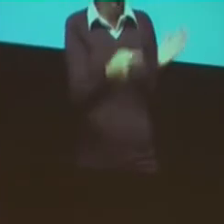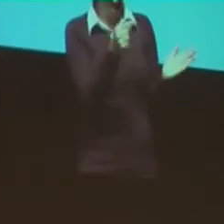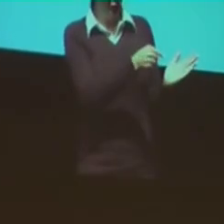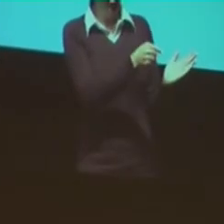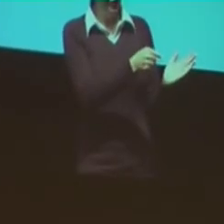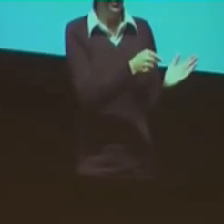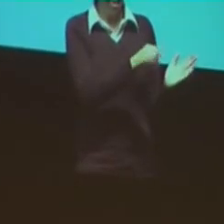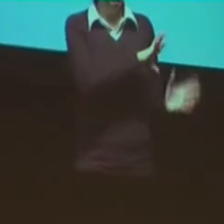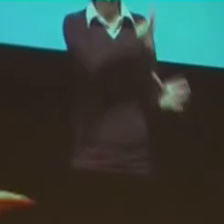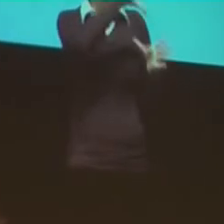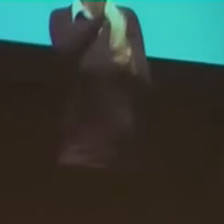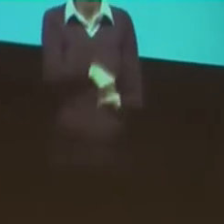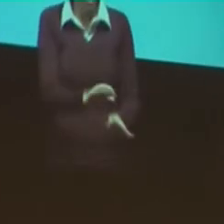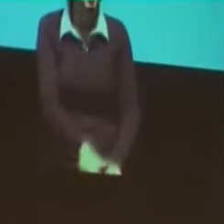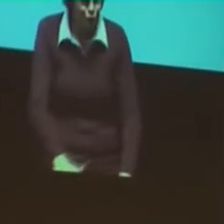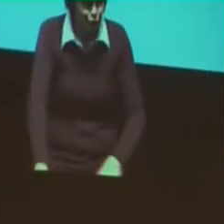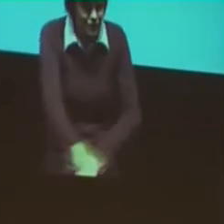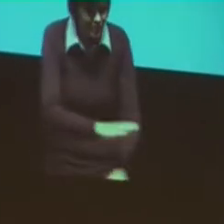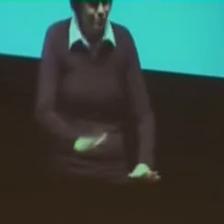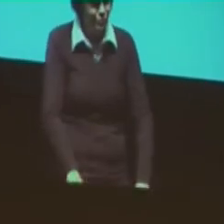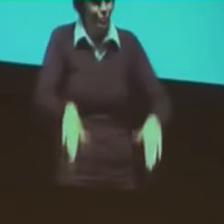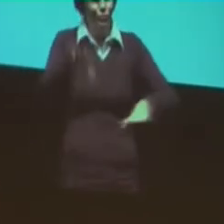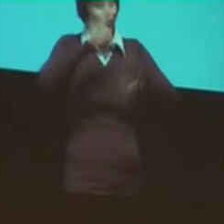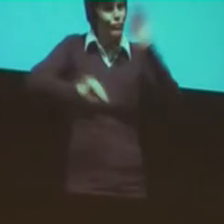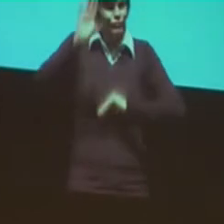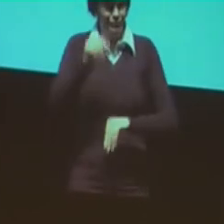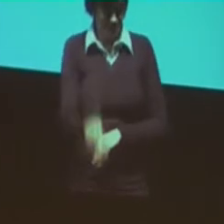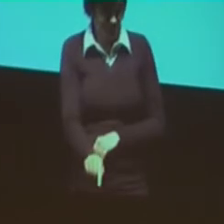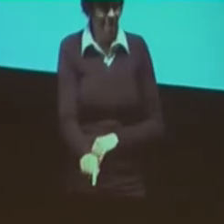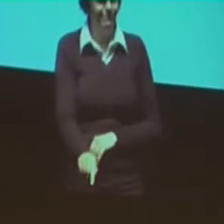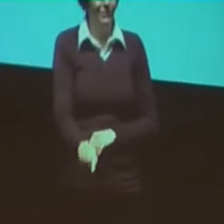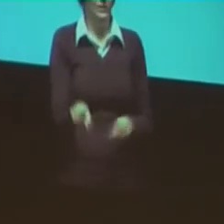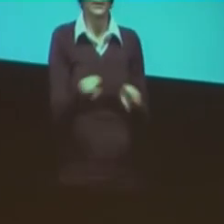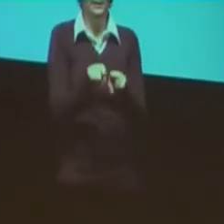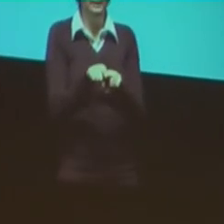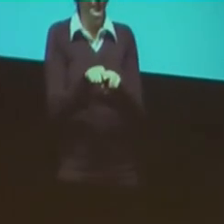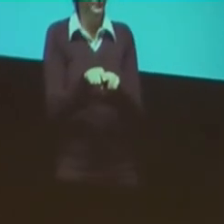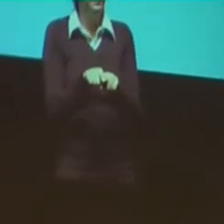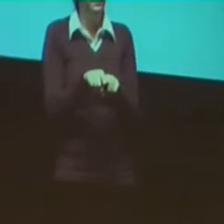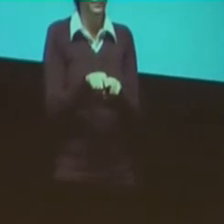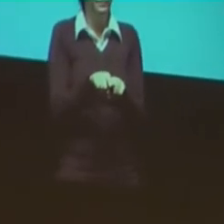Das Thema der Inklusion in die Förderung von Kindern mit Cocktail-Implantaten